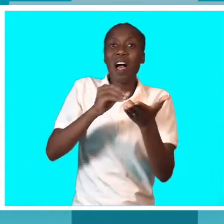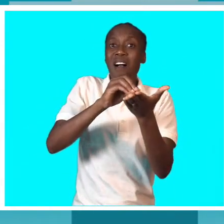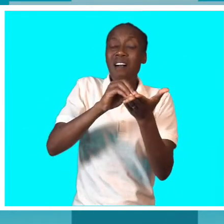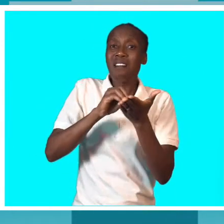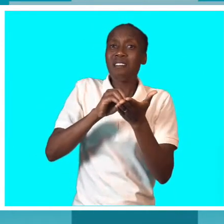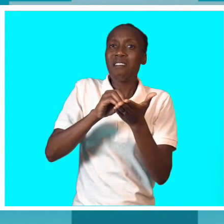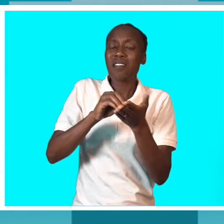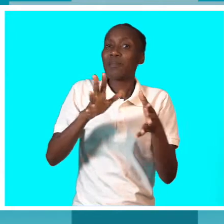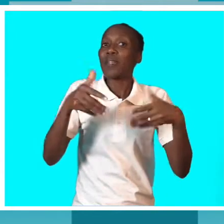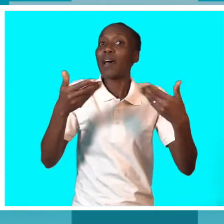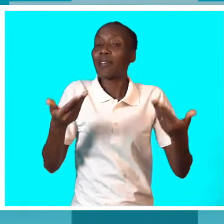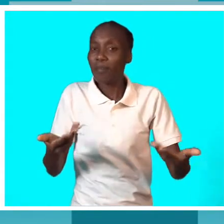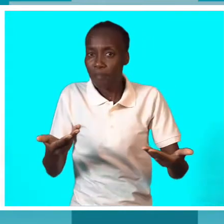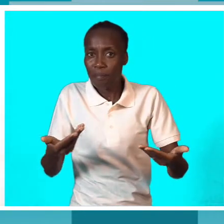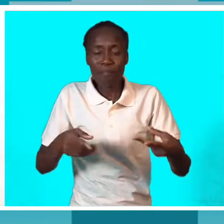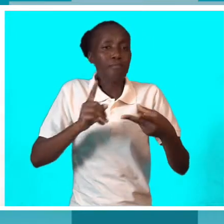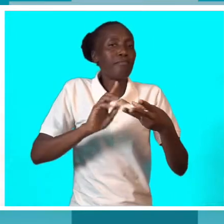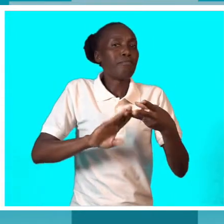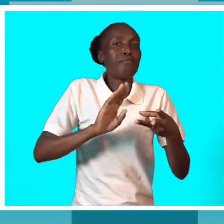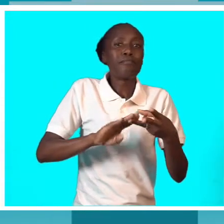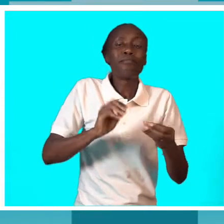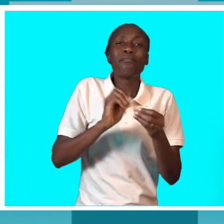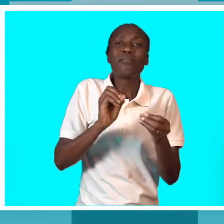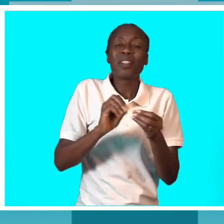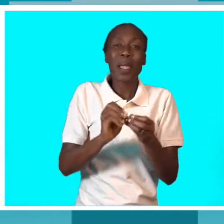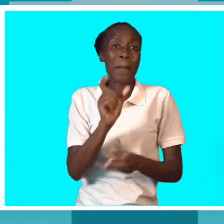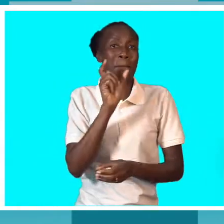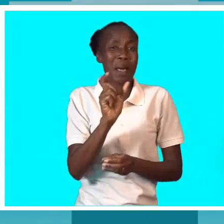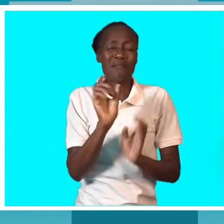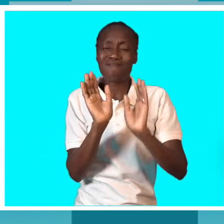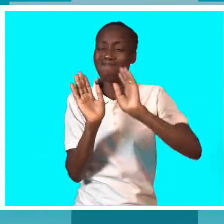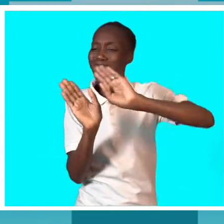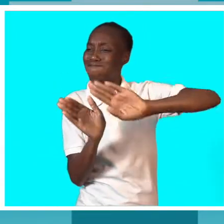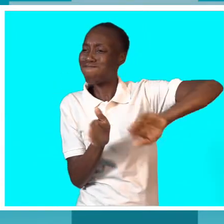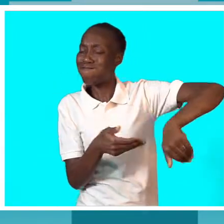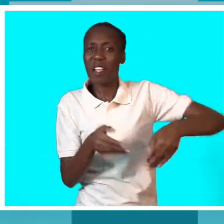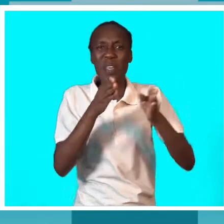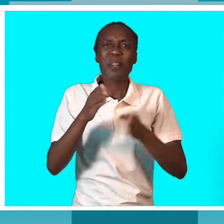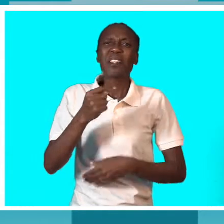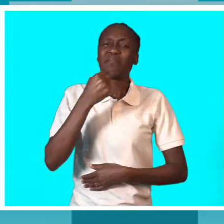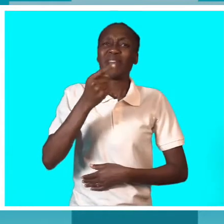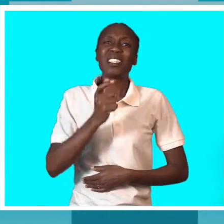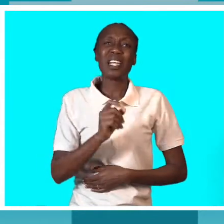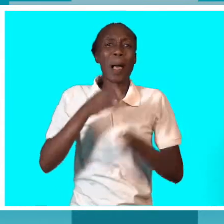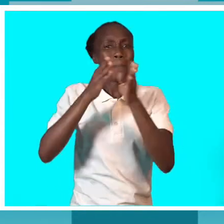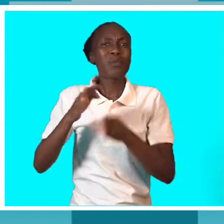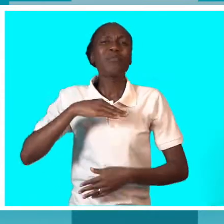desmistificar os mitos e tabus à volta da pessoa com deficiência, porque a nossa sociedade